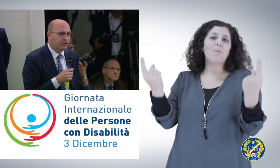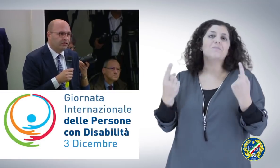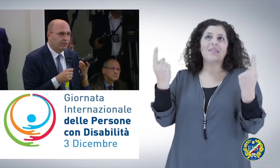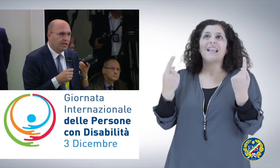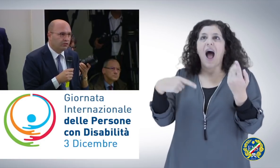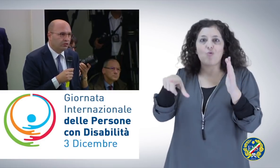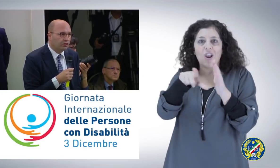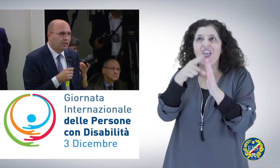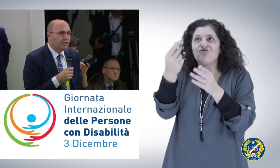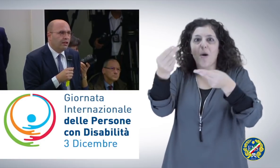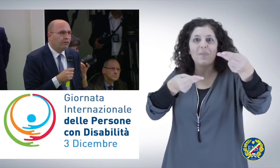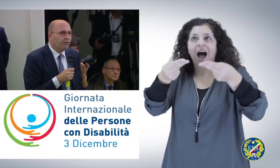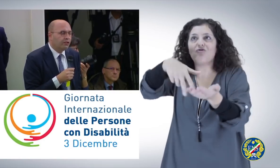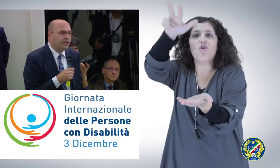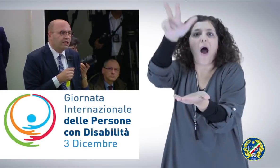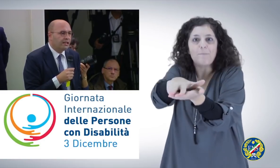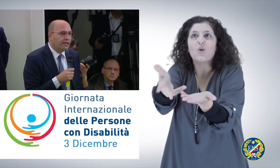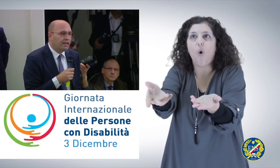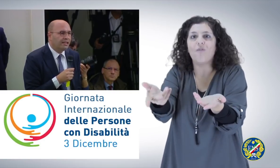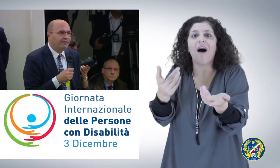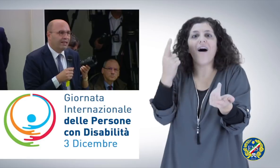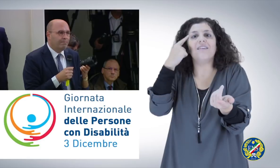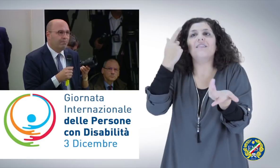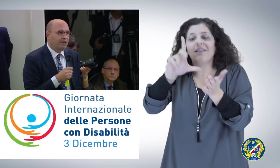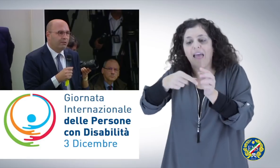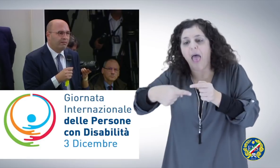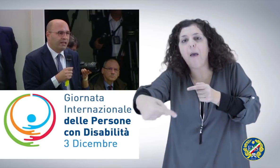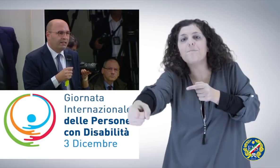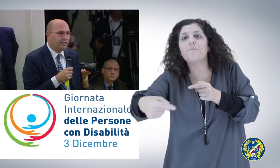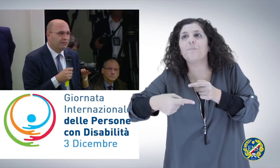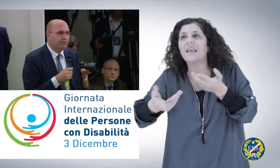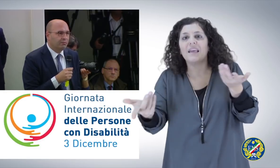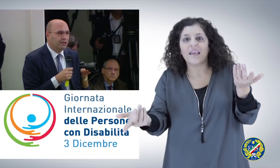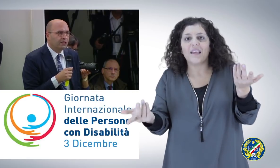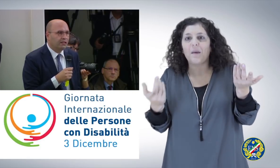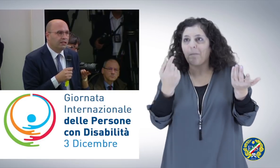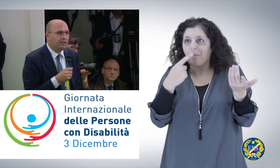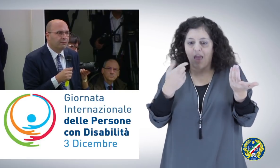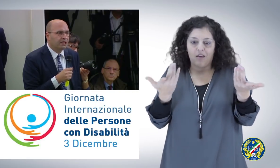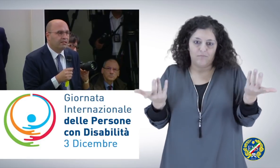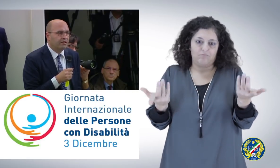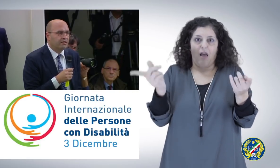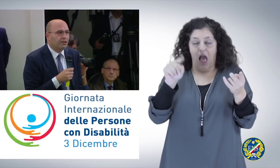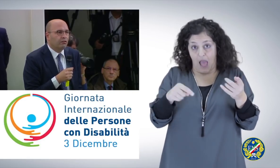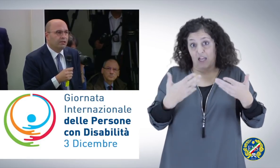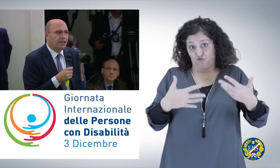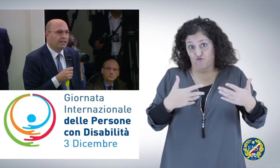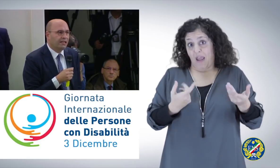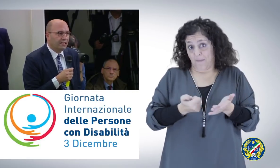legge di bilancio e volevo chiederle che tempi prevede perché si definiscano come dire anche le